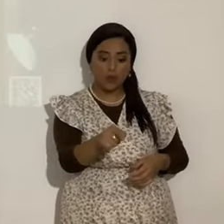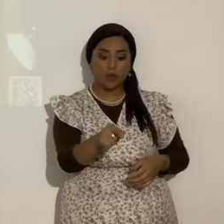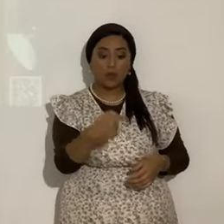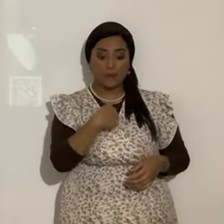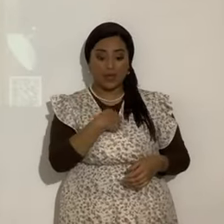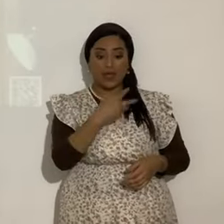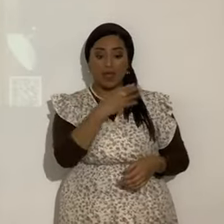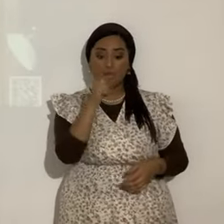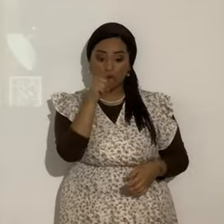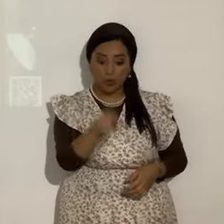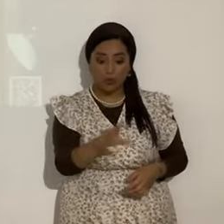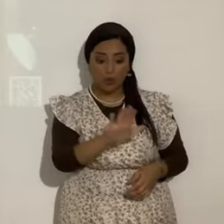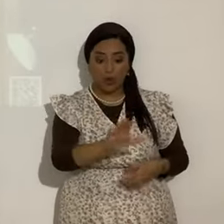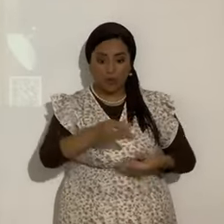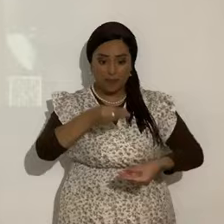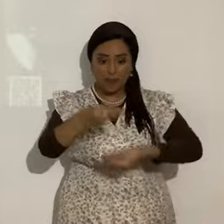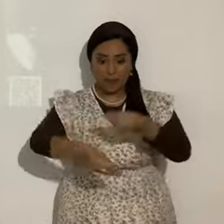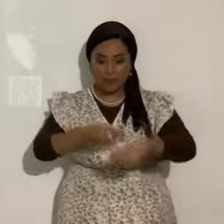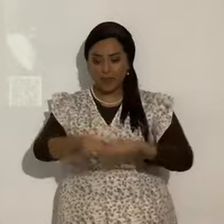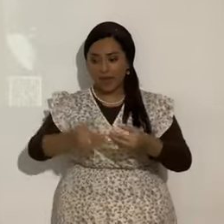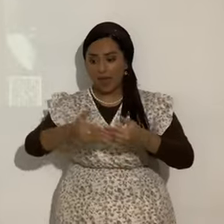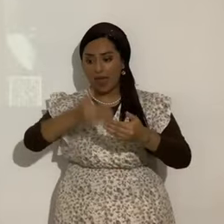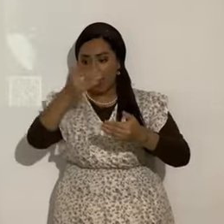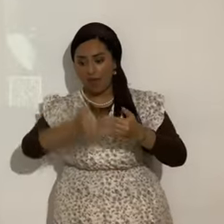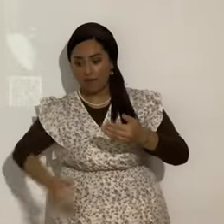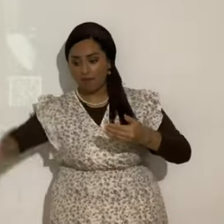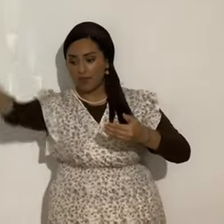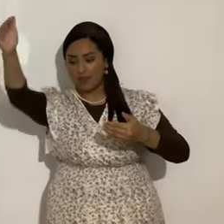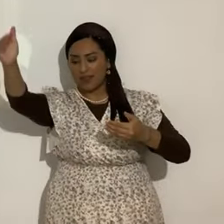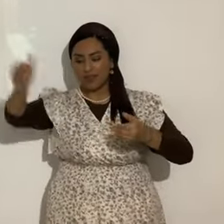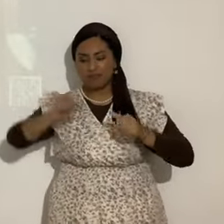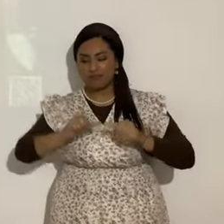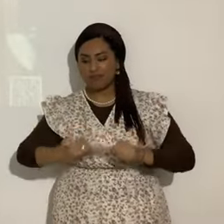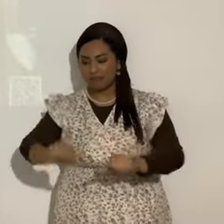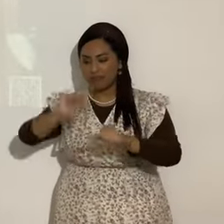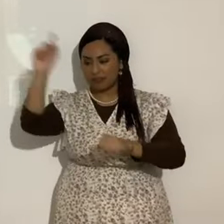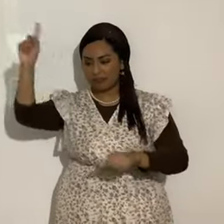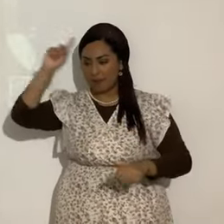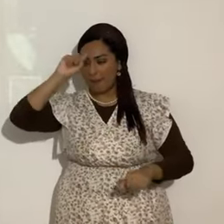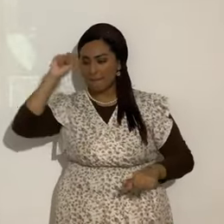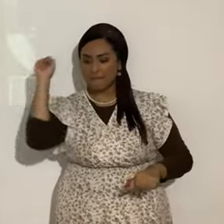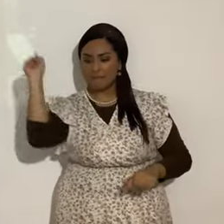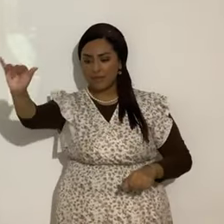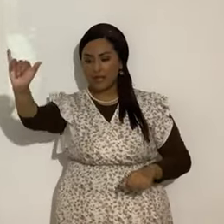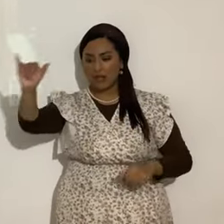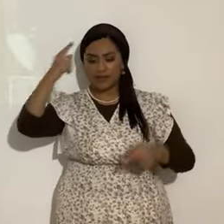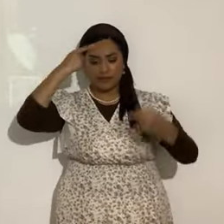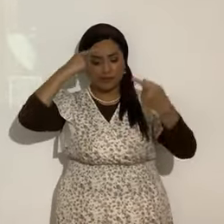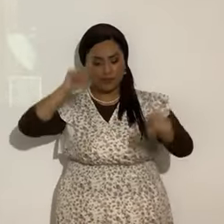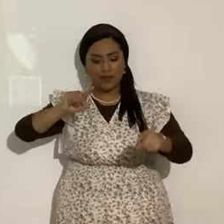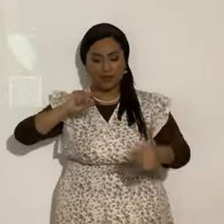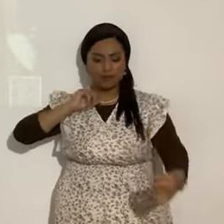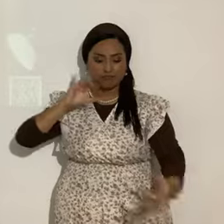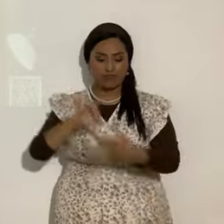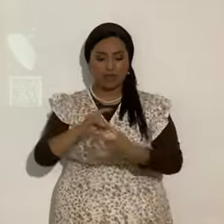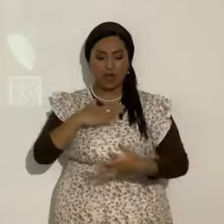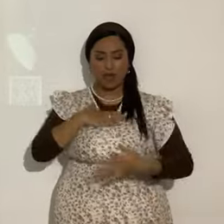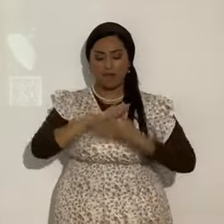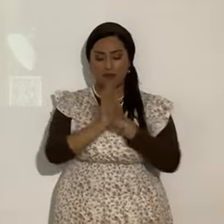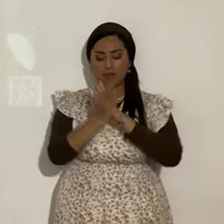y ti y tu descendencia después de ti por sus generaciones por pacto eterno para ser tu Elohim y el de tu